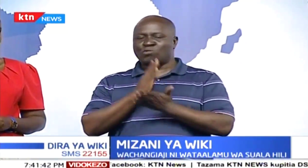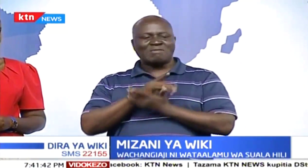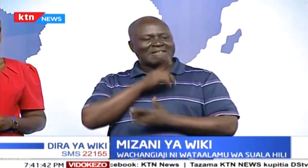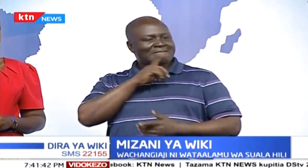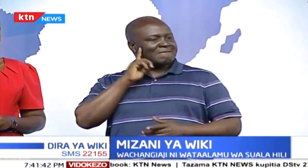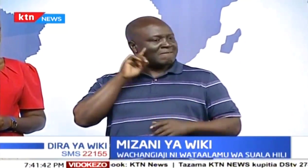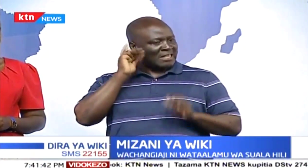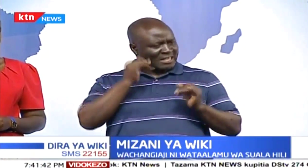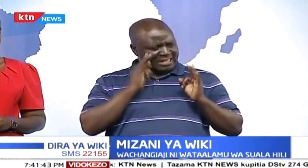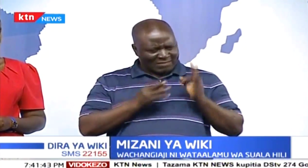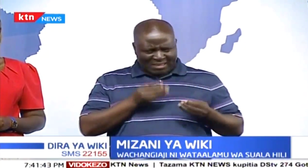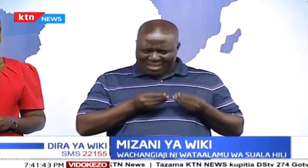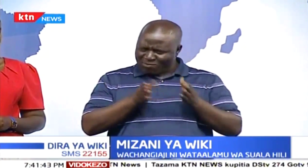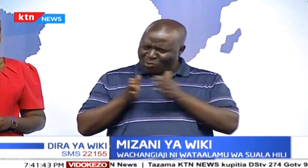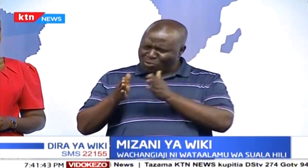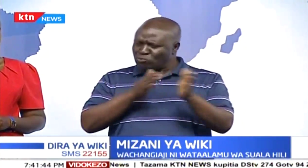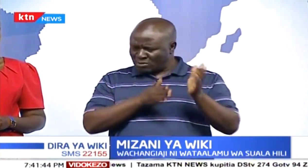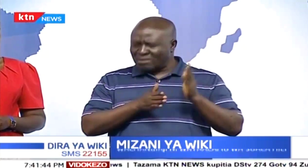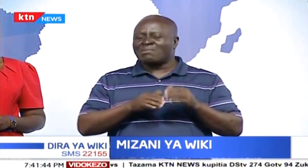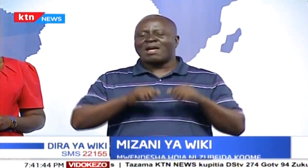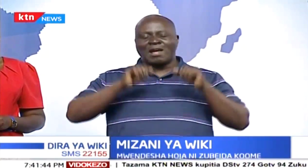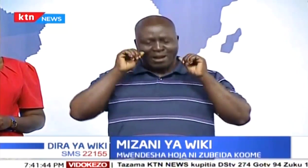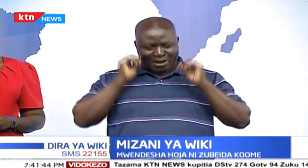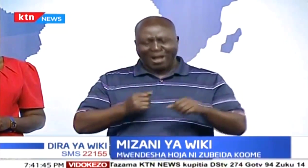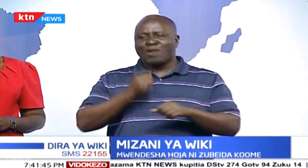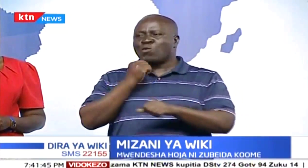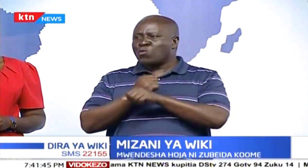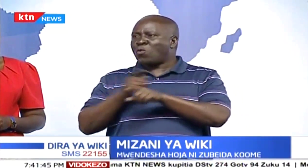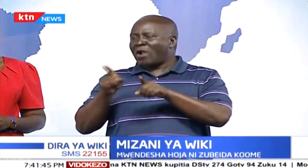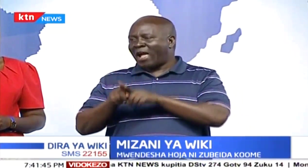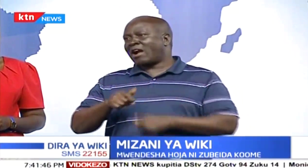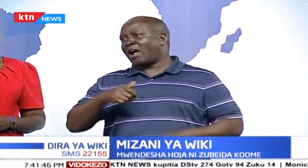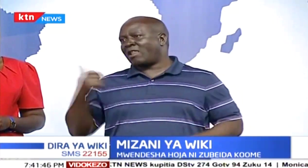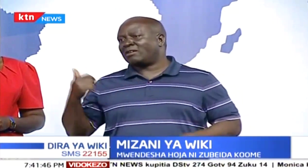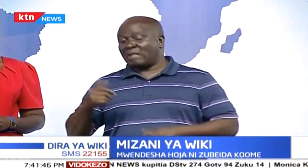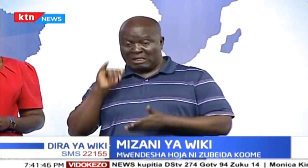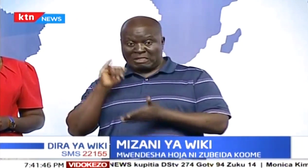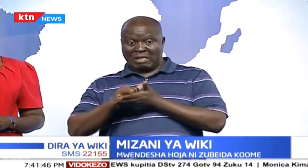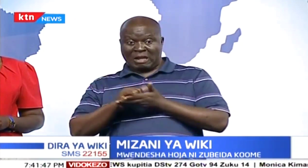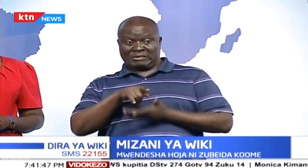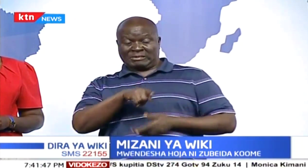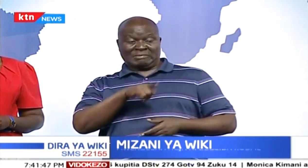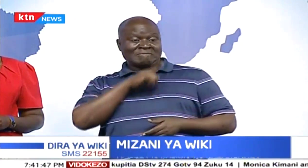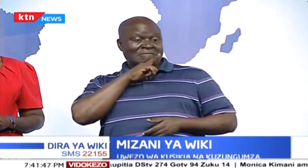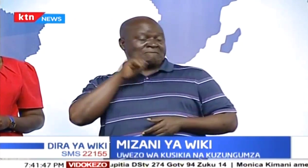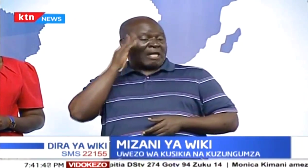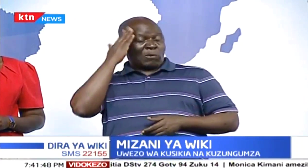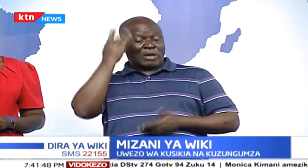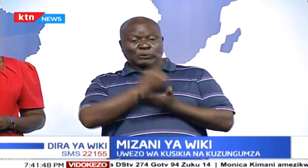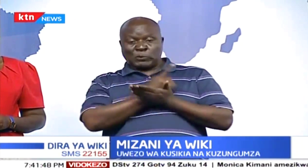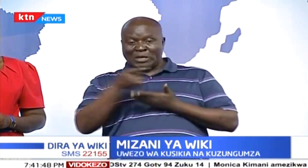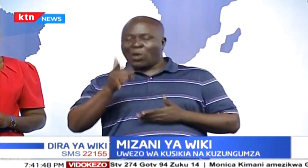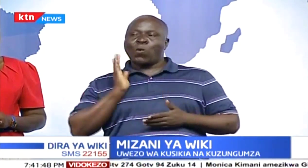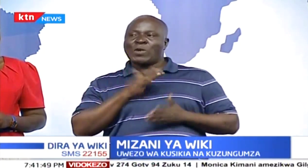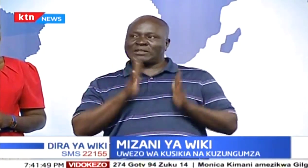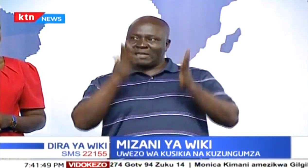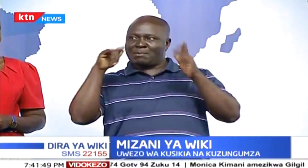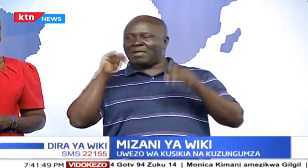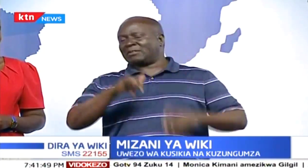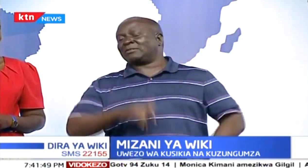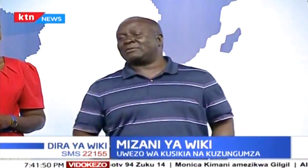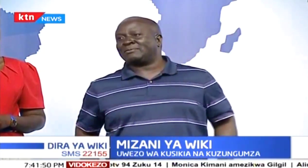ni mtu wa ambaya naishina ulemavu wakutosikia. Hamewewekwa katika ofisi ya